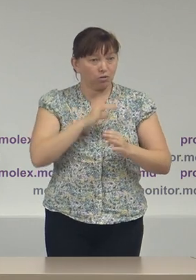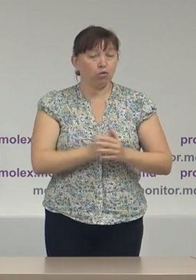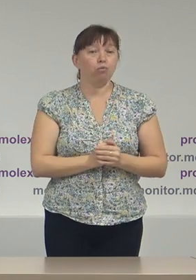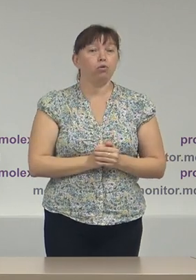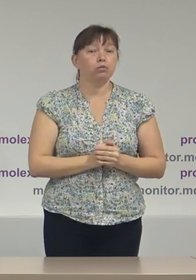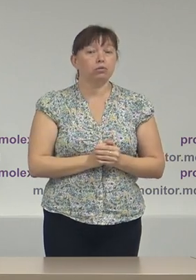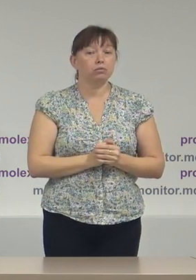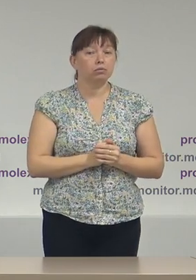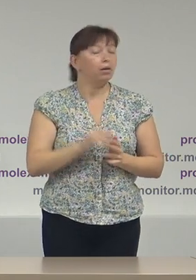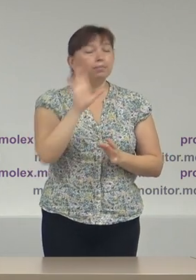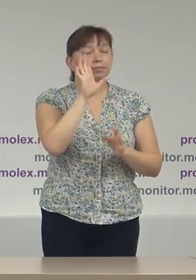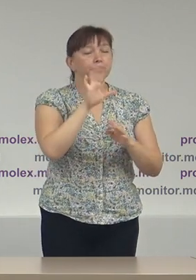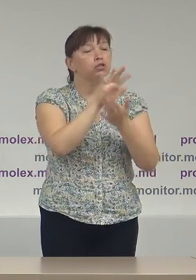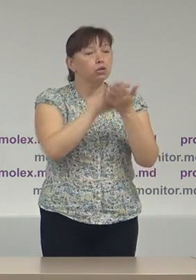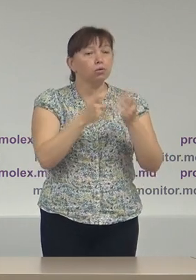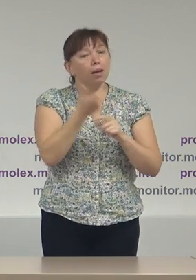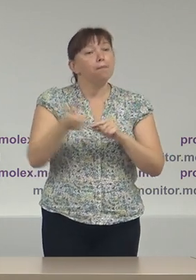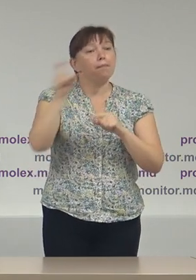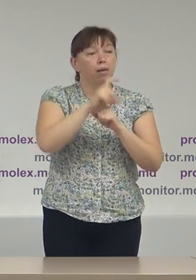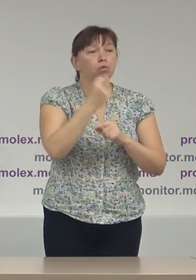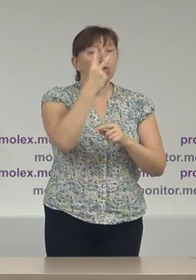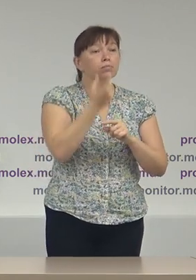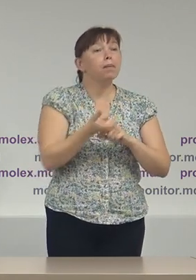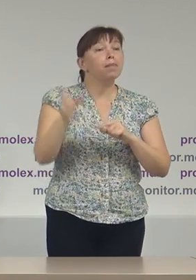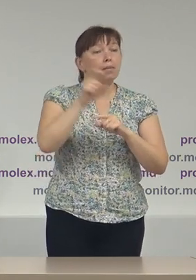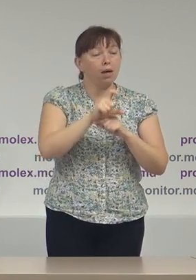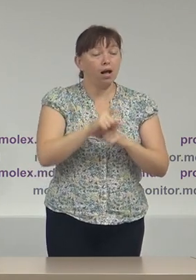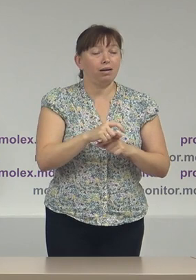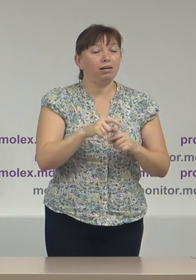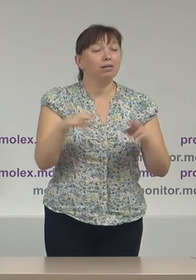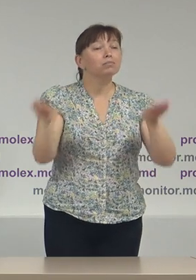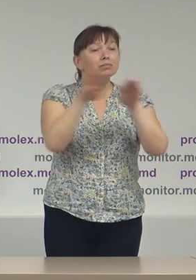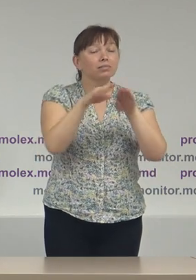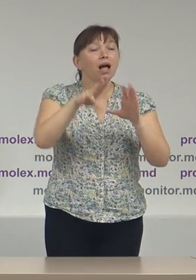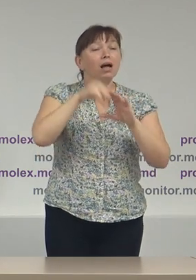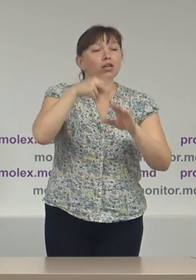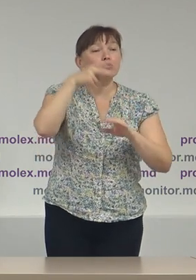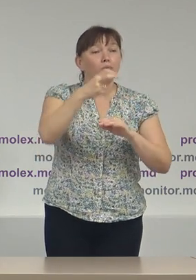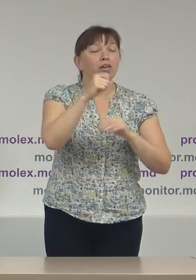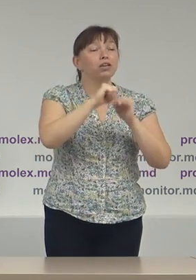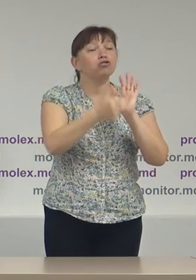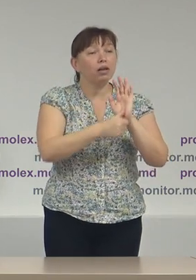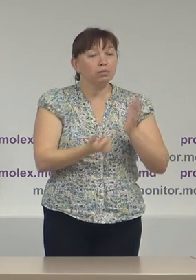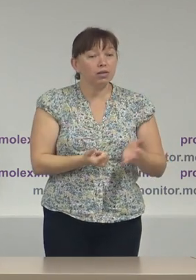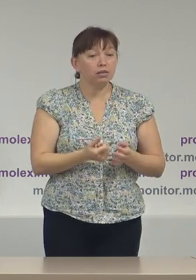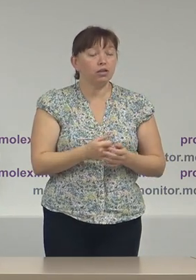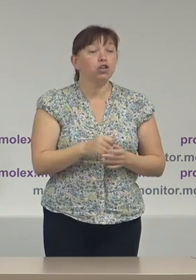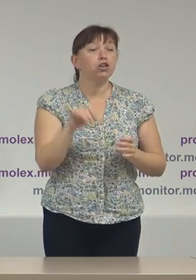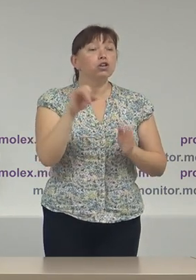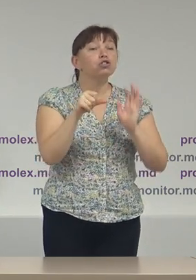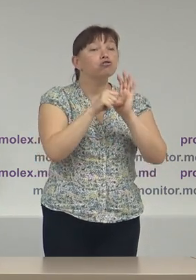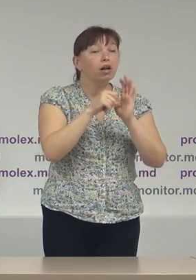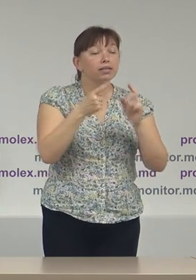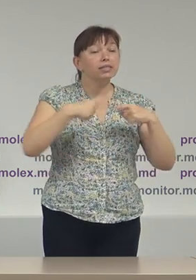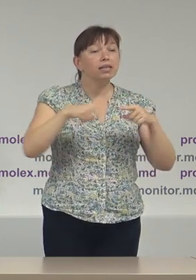mai mare cer scuze cu scrutinul prezidențial din 2016 și cu șase secții de